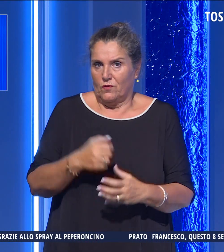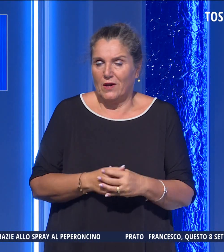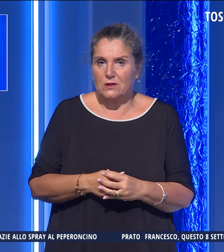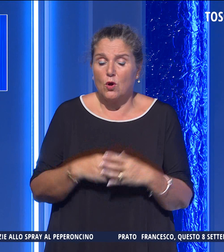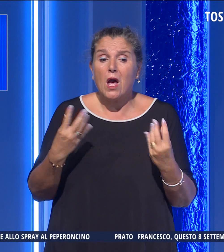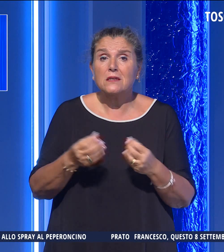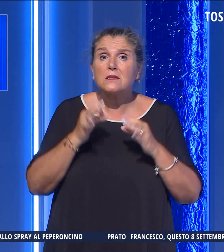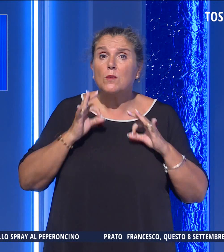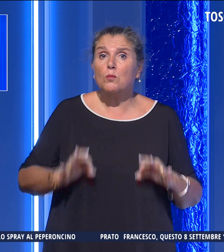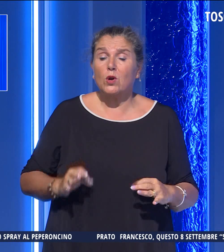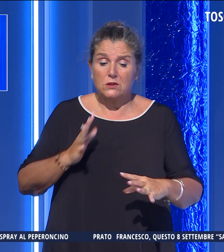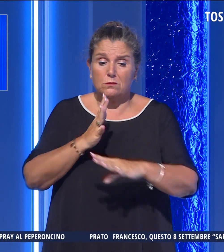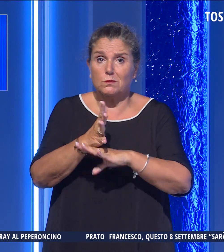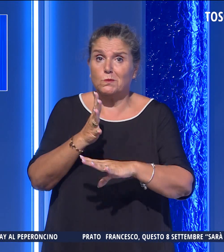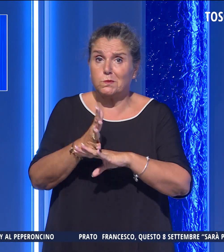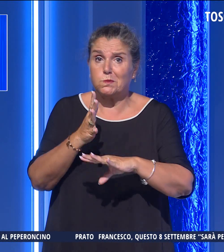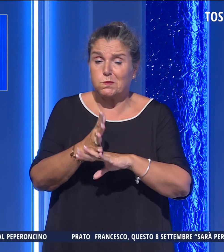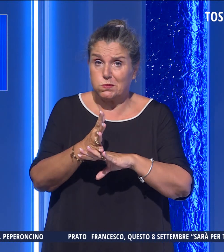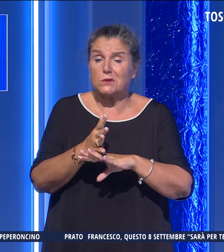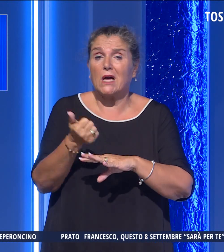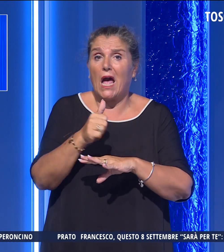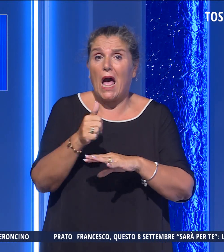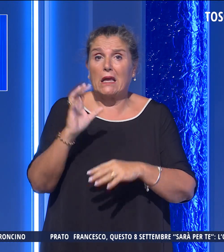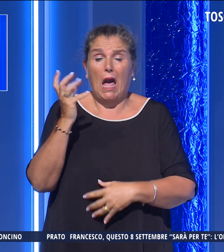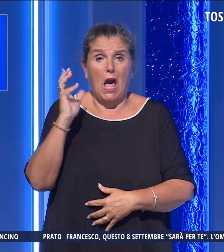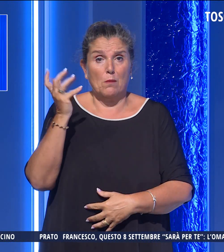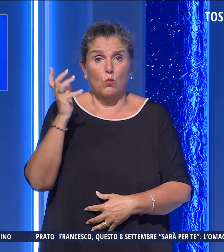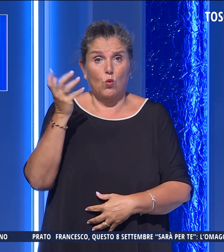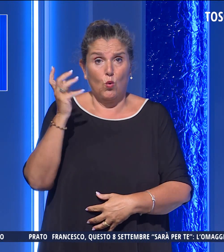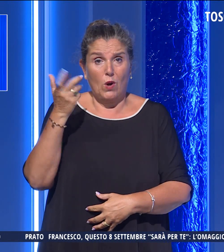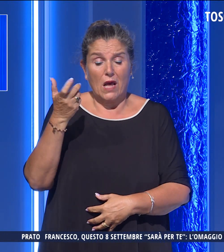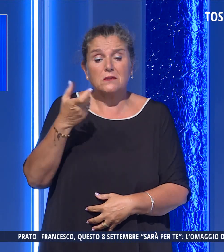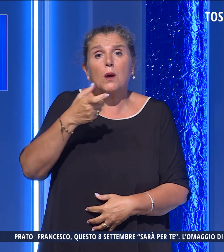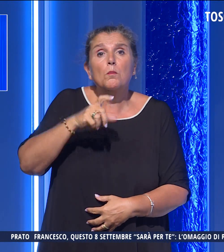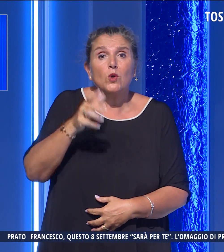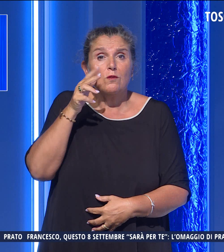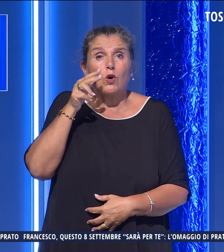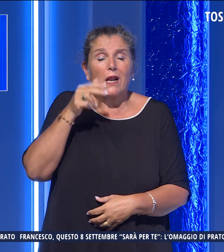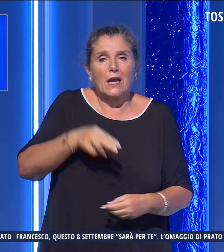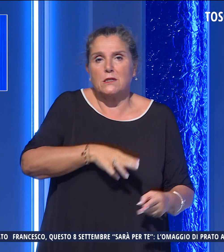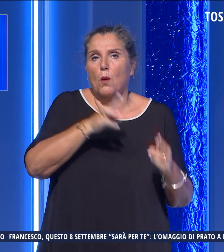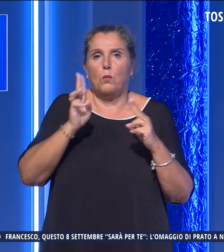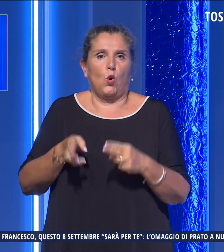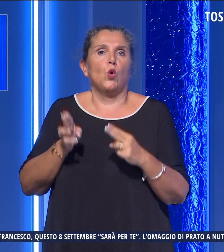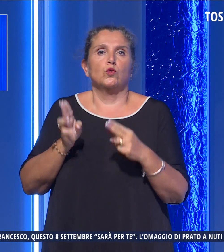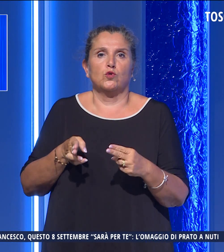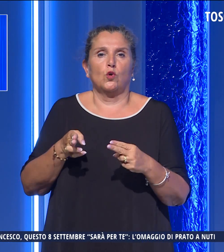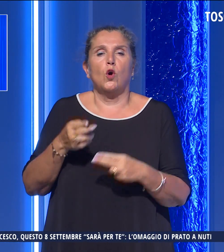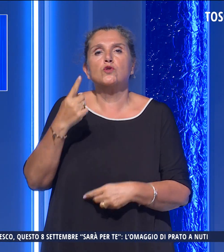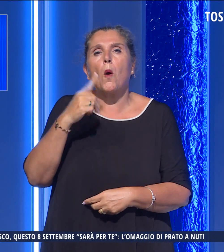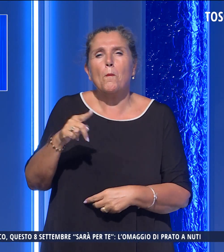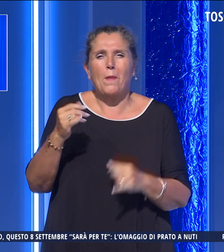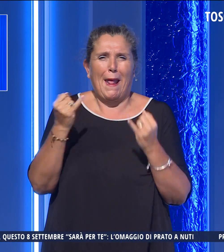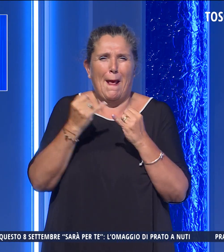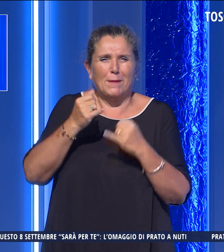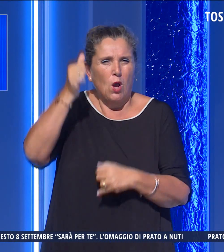sul posto è intervenuta anche un'ambulanza che ha portato la ragazza al pronto soccorso per un